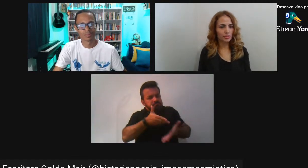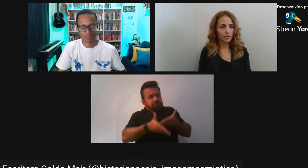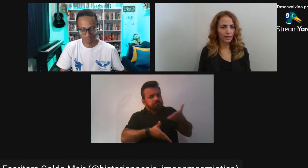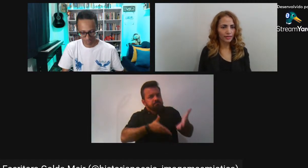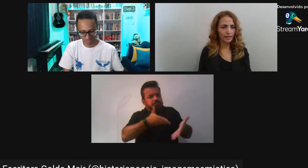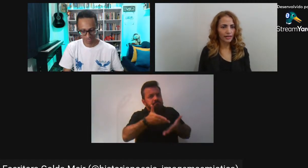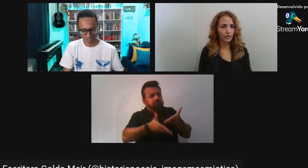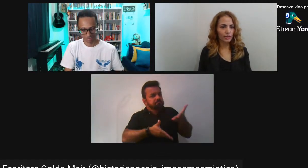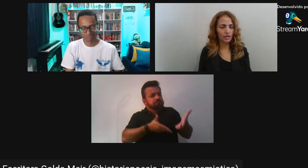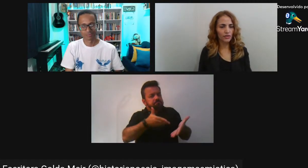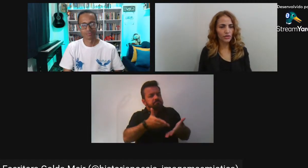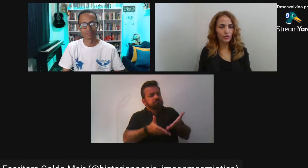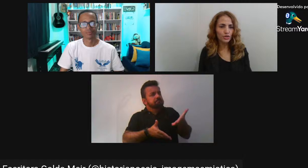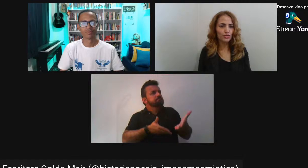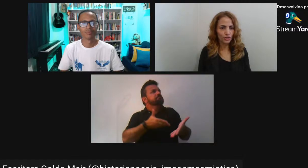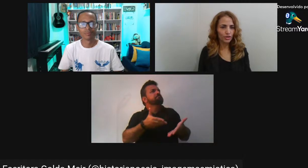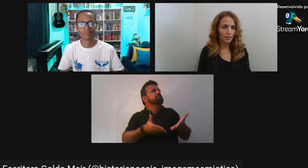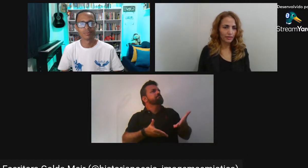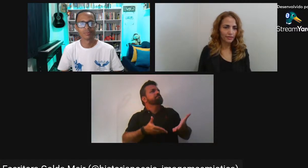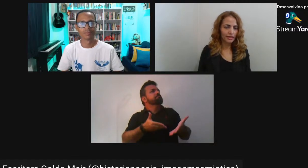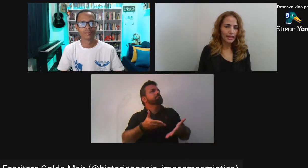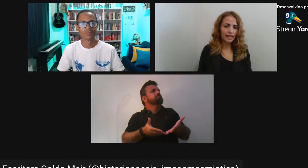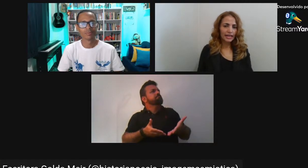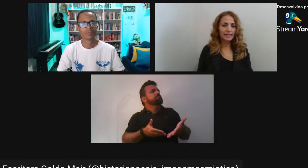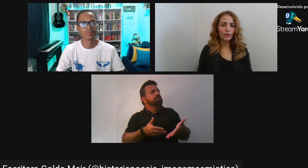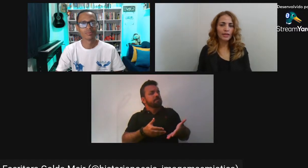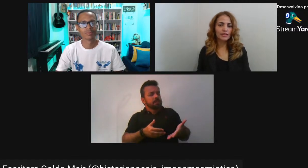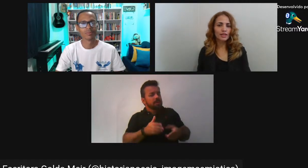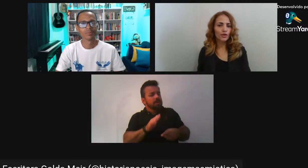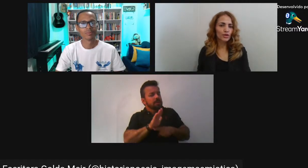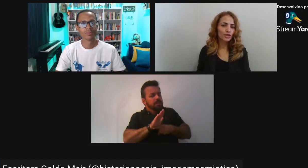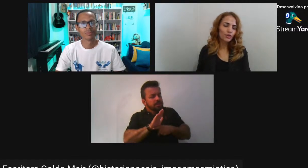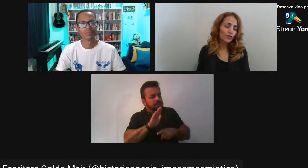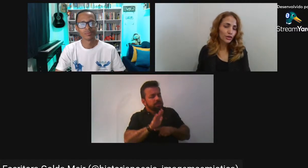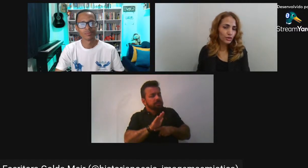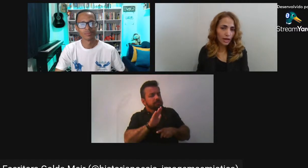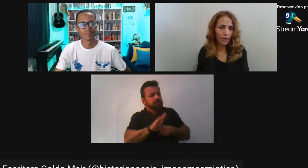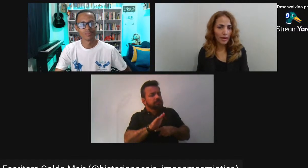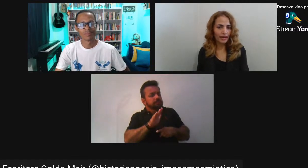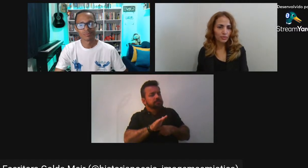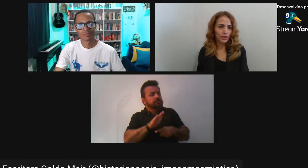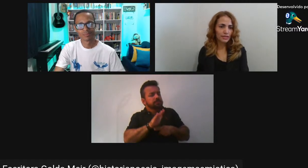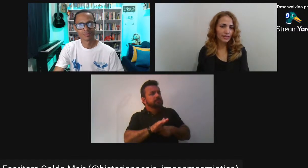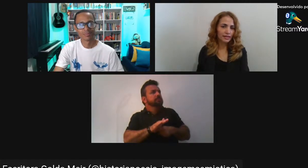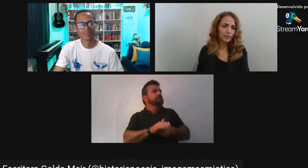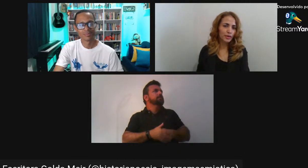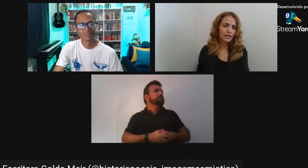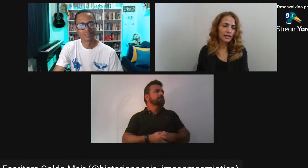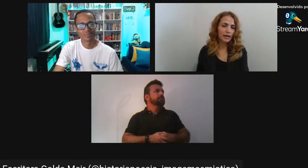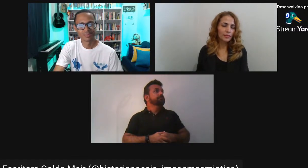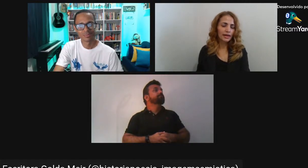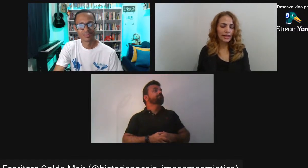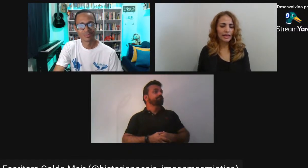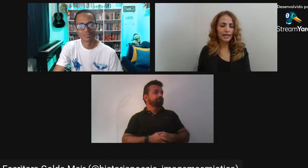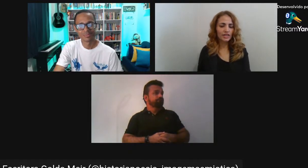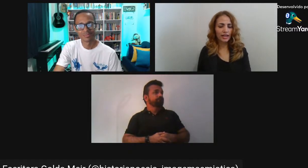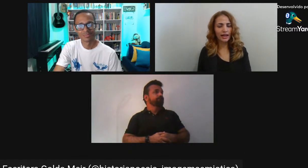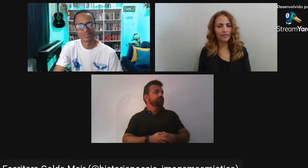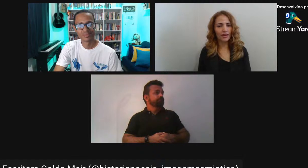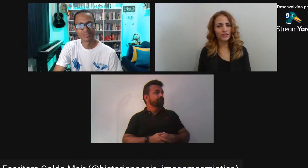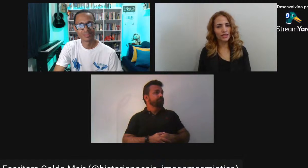a morte dessa mulher Enquanto ela tivesse Condições de trabalho Então esse senhorzinho Que foi tão amado Por essa ama